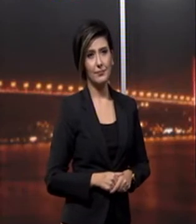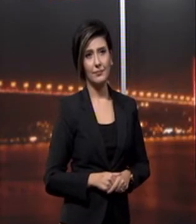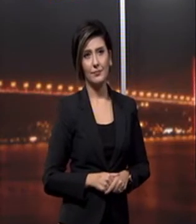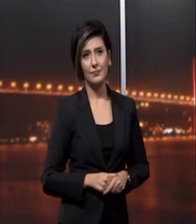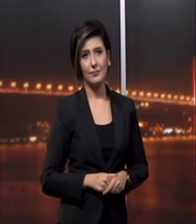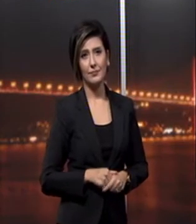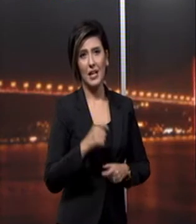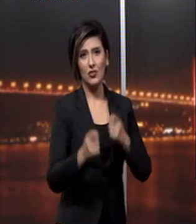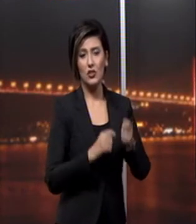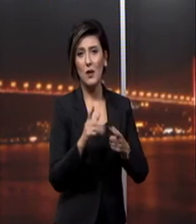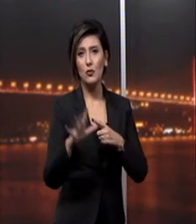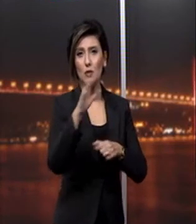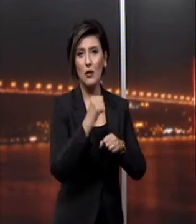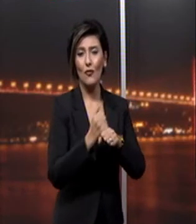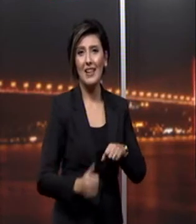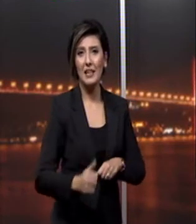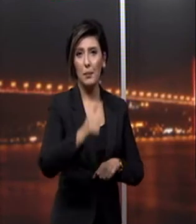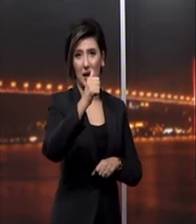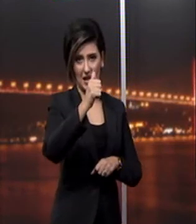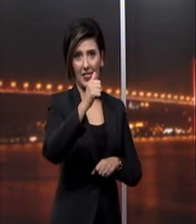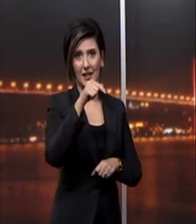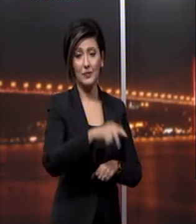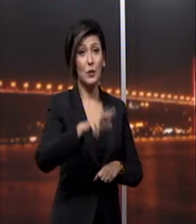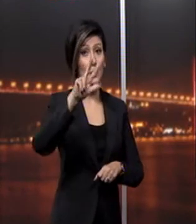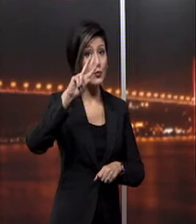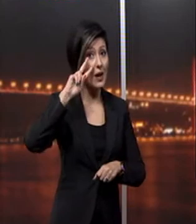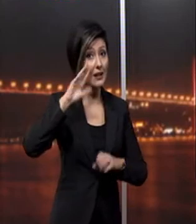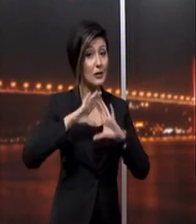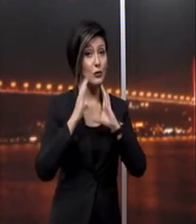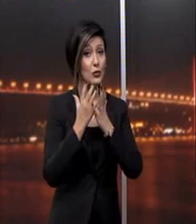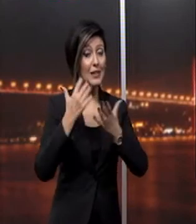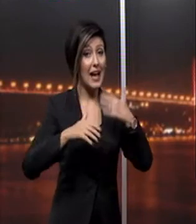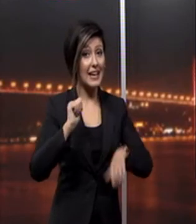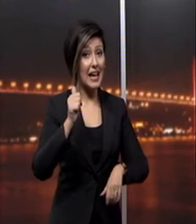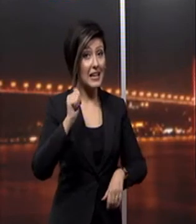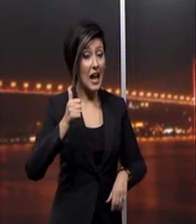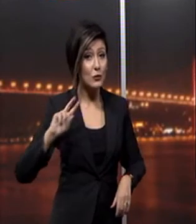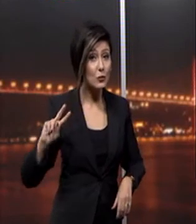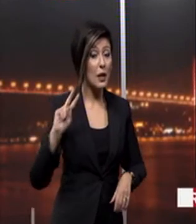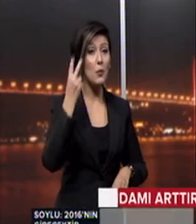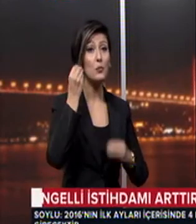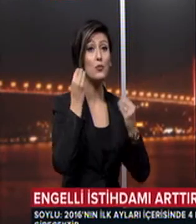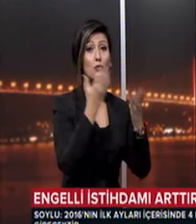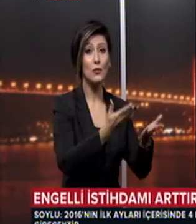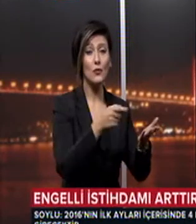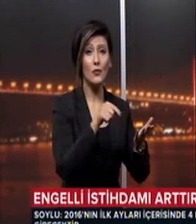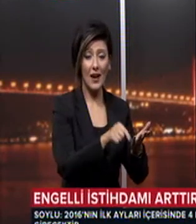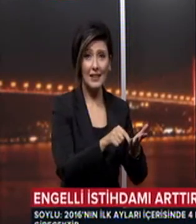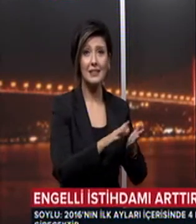Çalışma ve Sosyal Güvenlik Bakanı Süleyman Soylu 3 Aralık Dünya Engelliler Günü'nde mesaj verdi